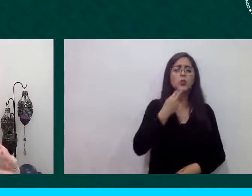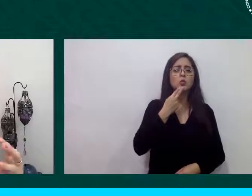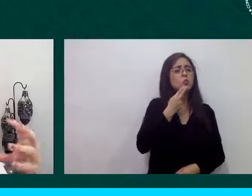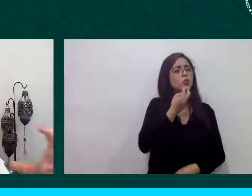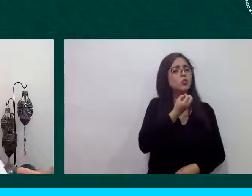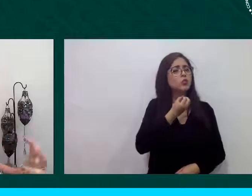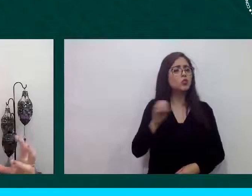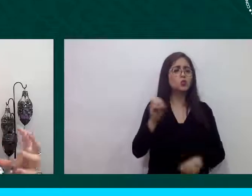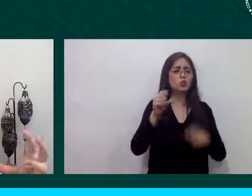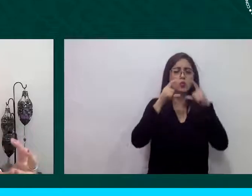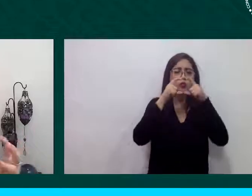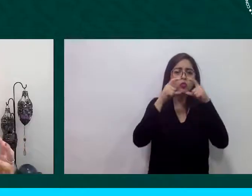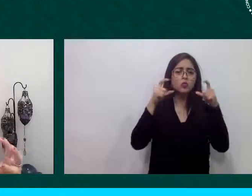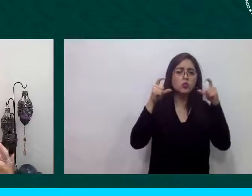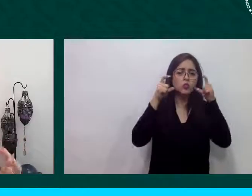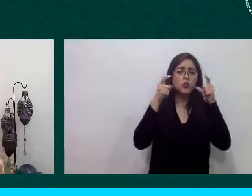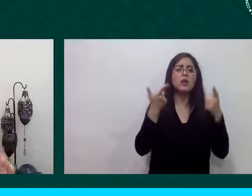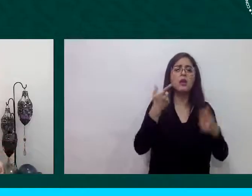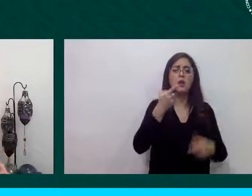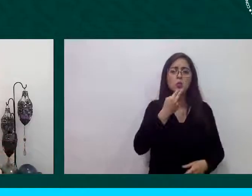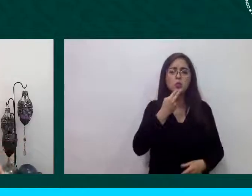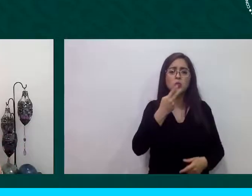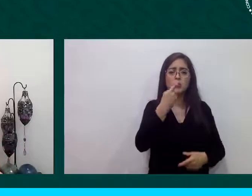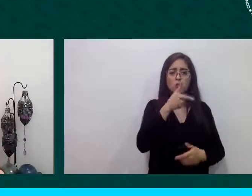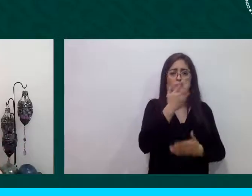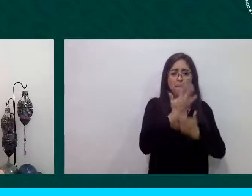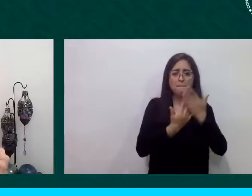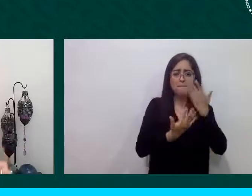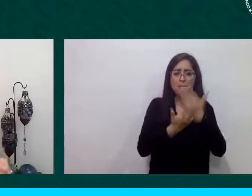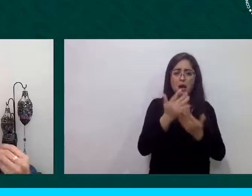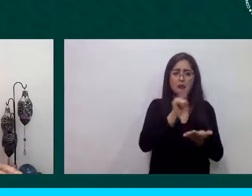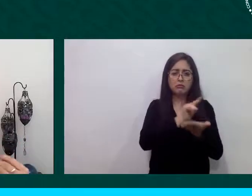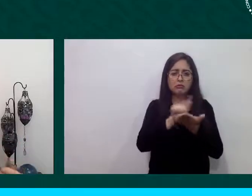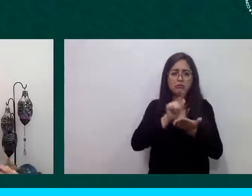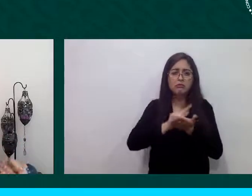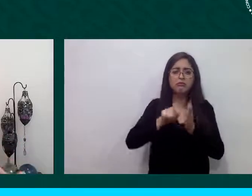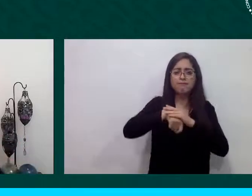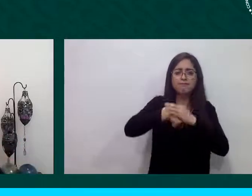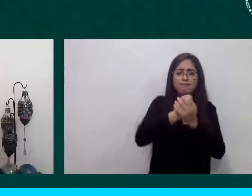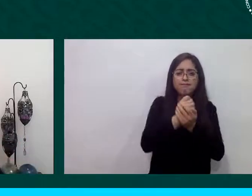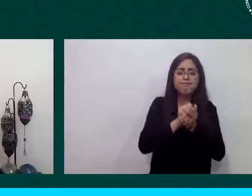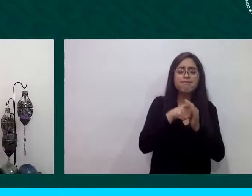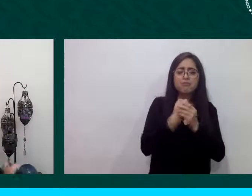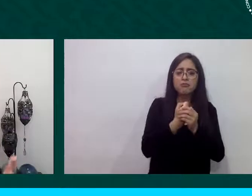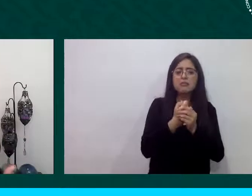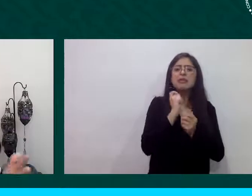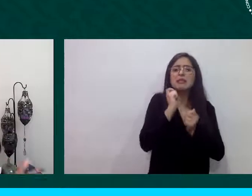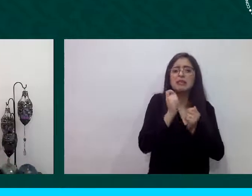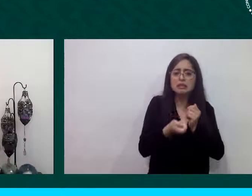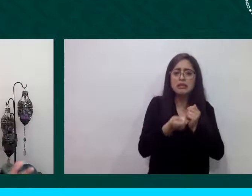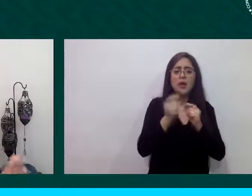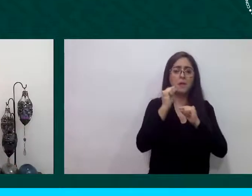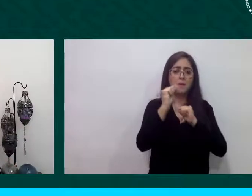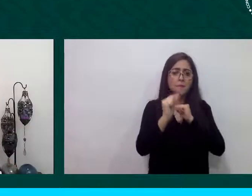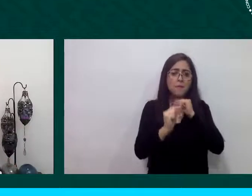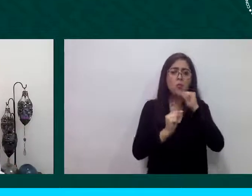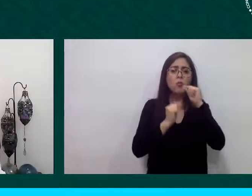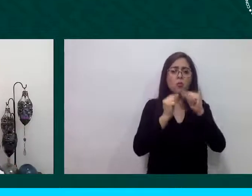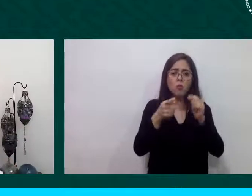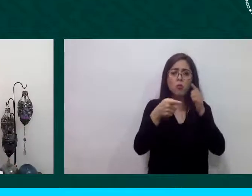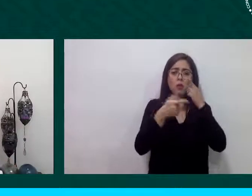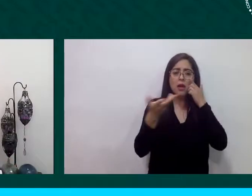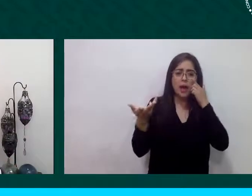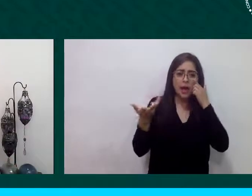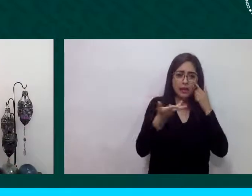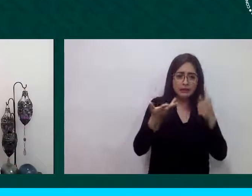manos es decir se ha tenido que ir adaptando poco a poco la manera en la cual se ha estado asistiendo a